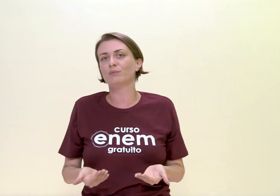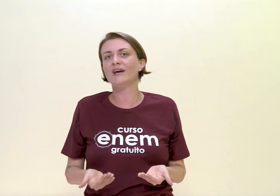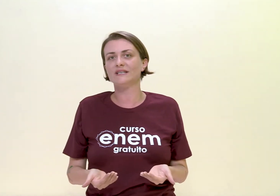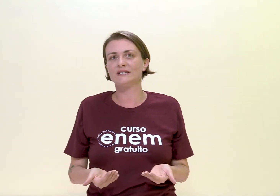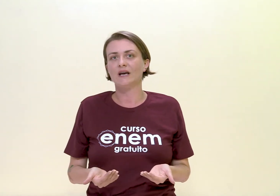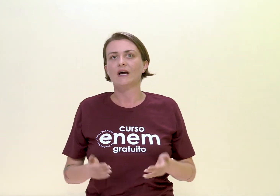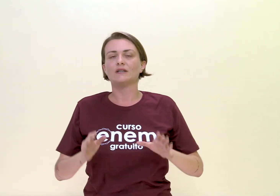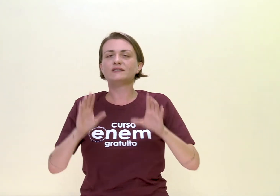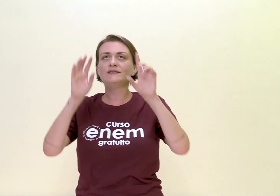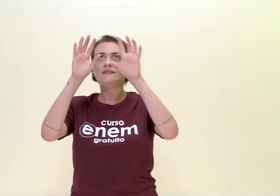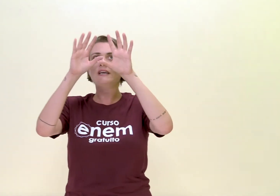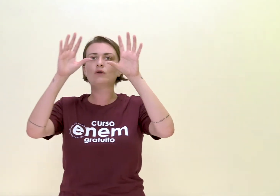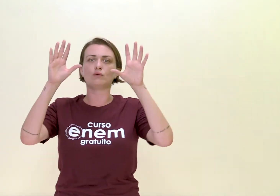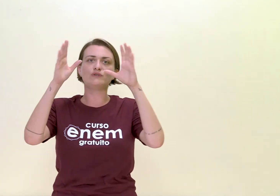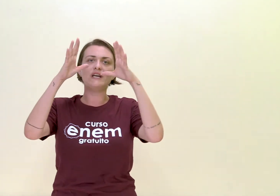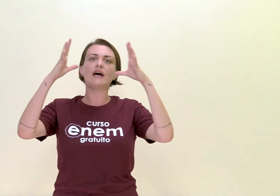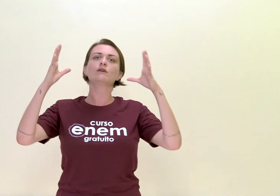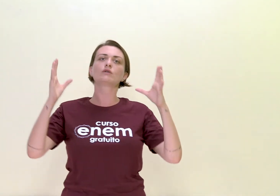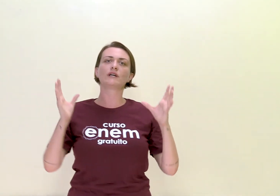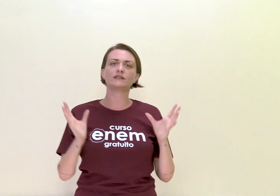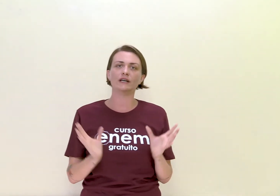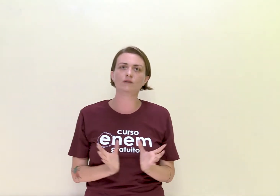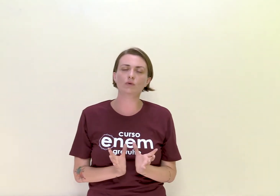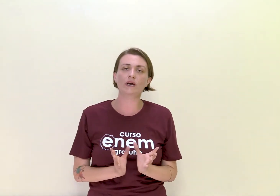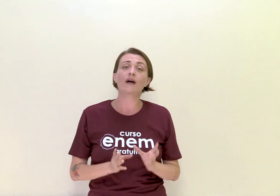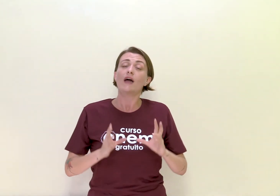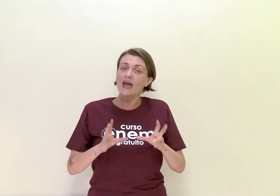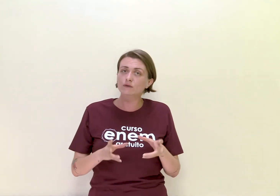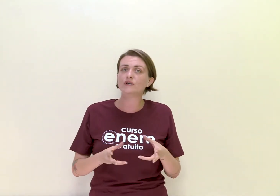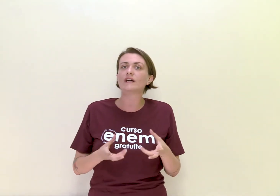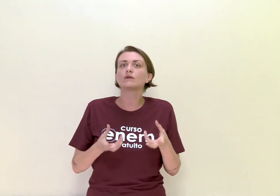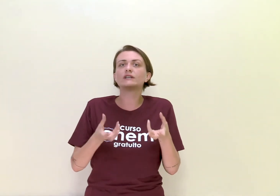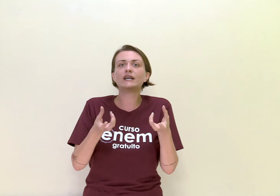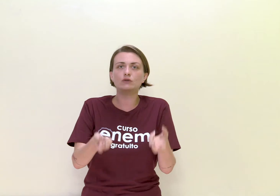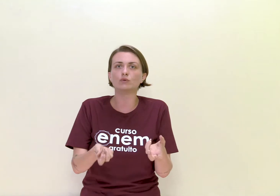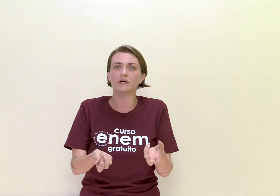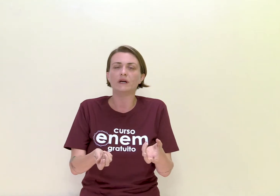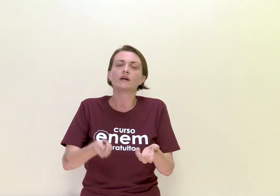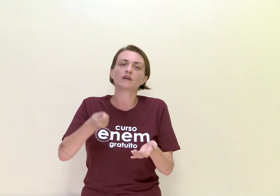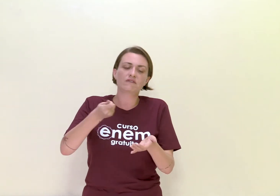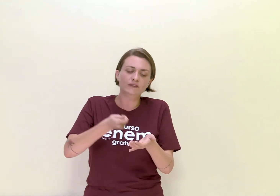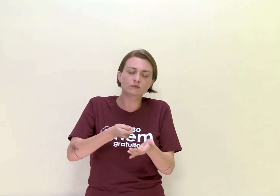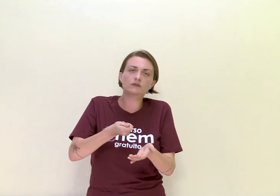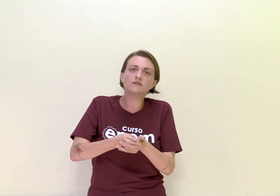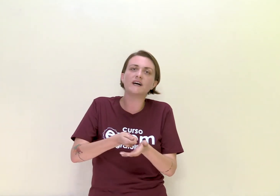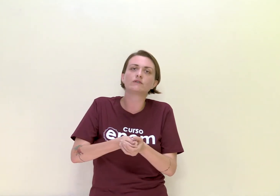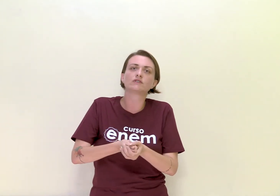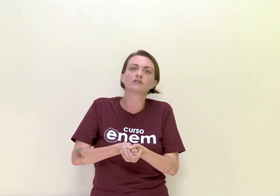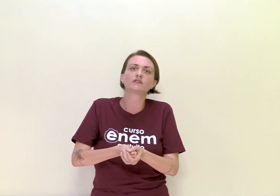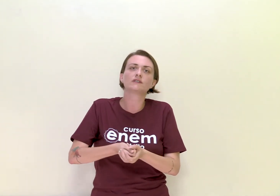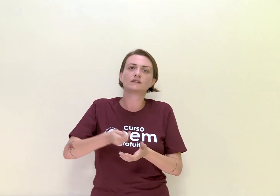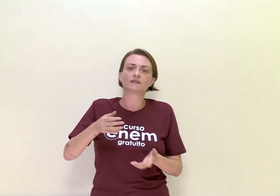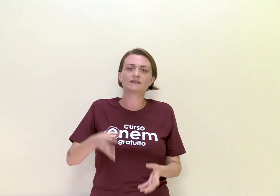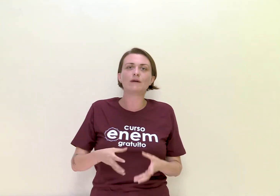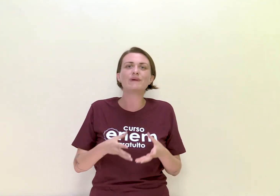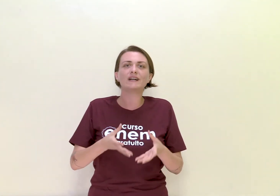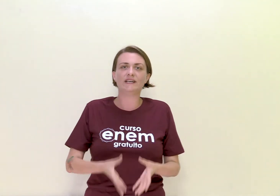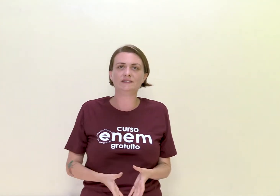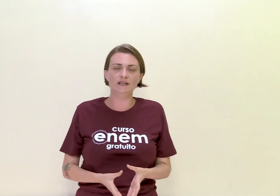no país. Então, esse ciclo, triângulo da literatura, é o triângulo da leitura, que faz com que, de fato, a gente estabeleça